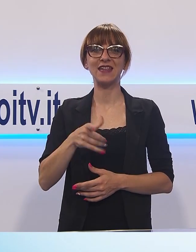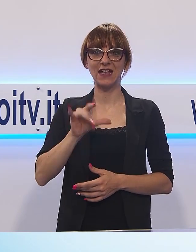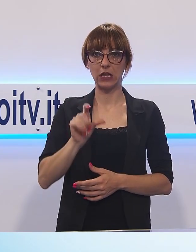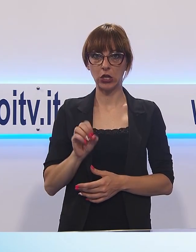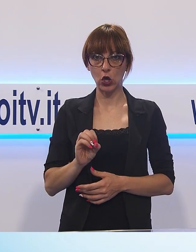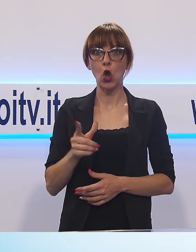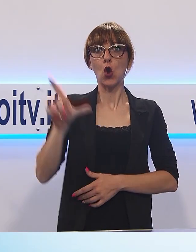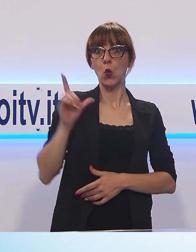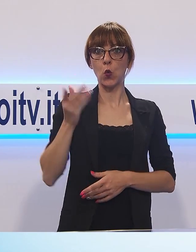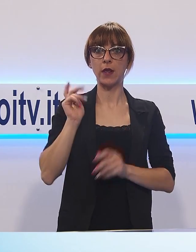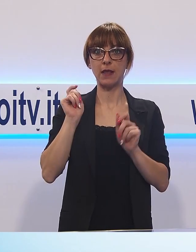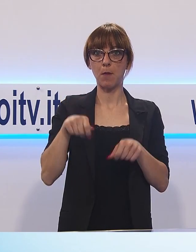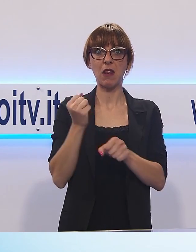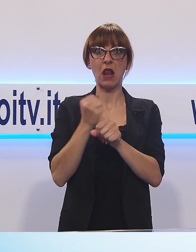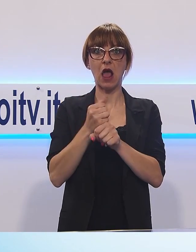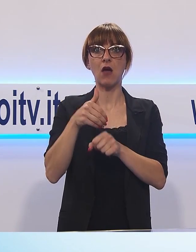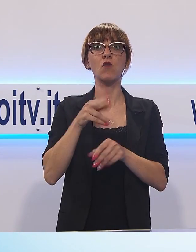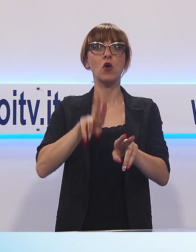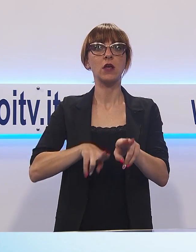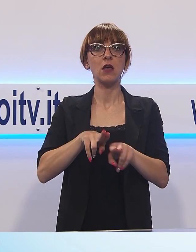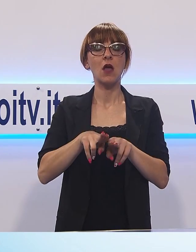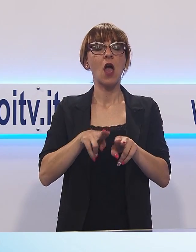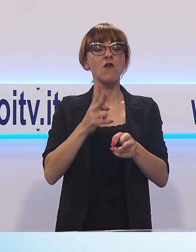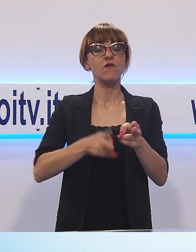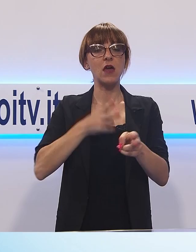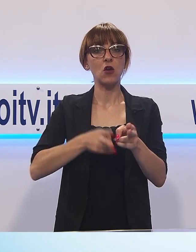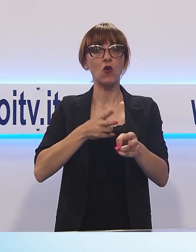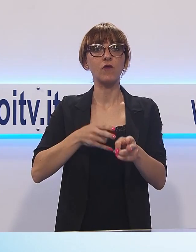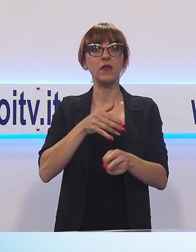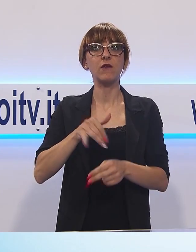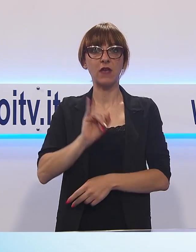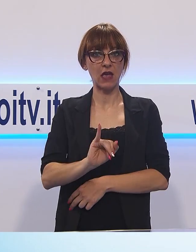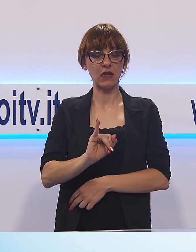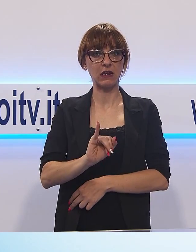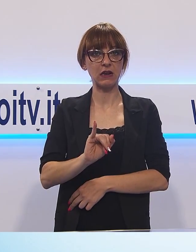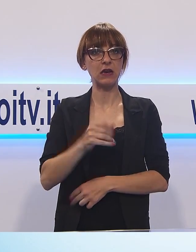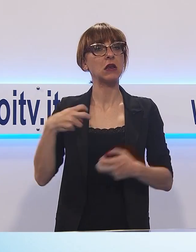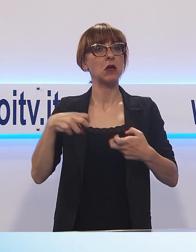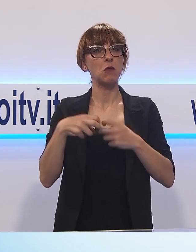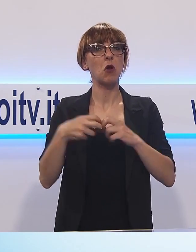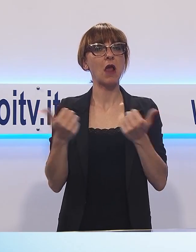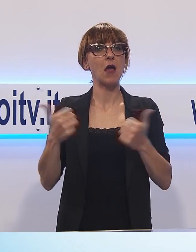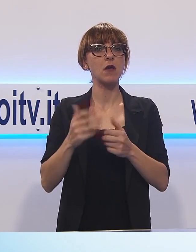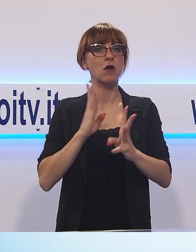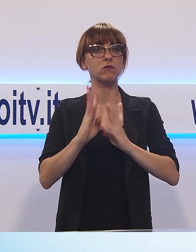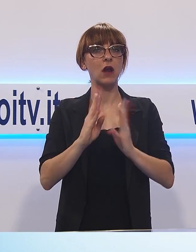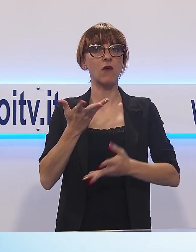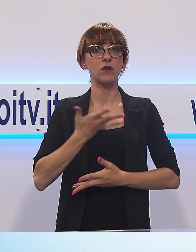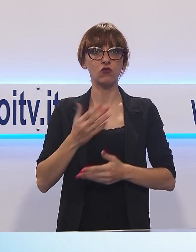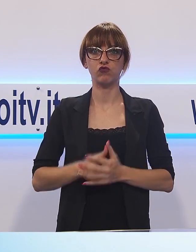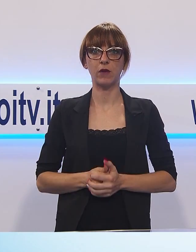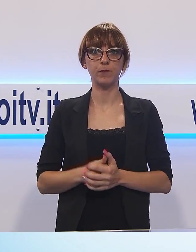Ingrillini. Metti una sera con Napoleone. Fino a mercoledì 22 agosto gli incontri dedicati all